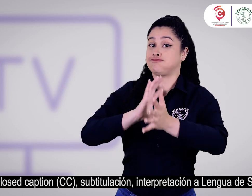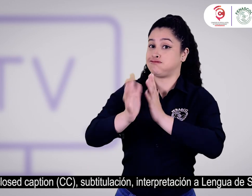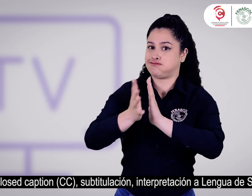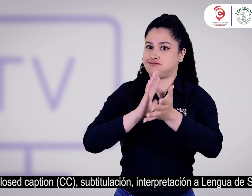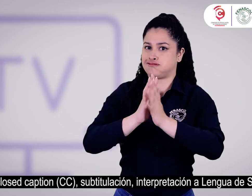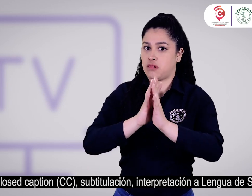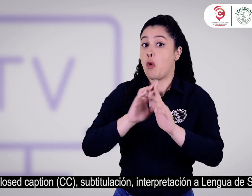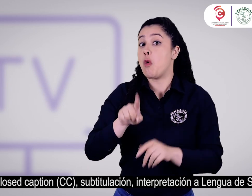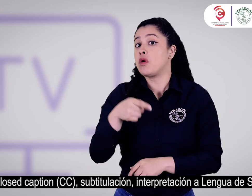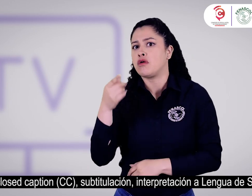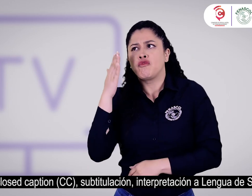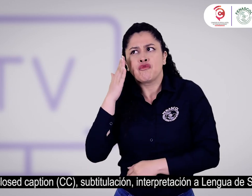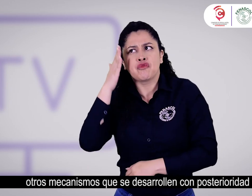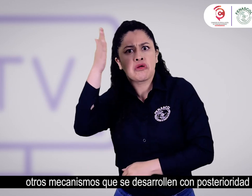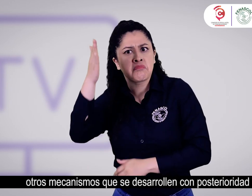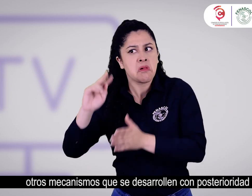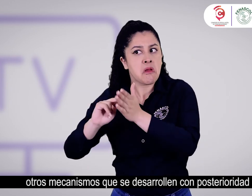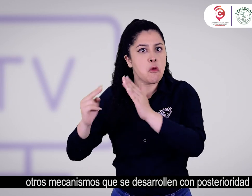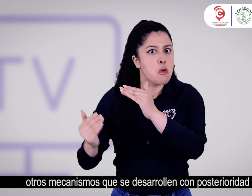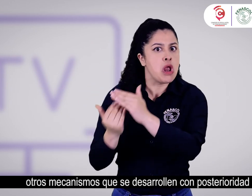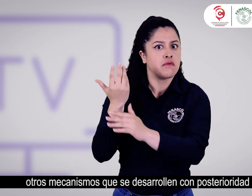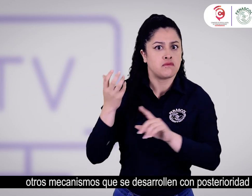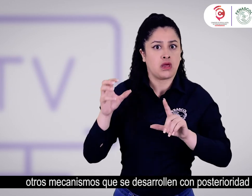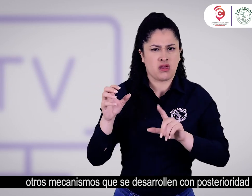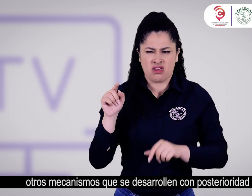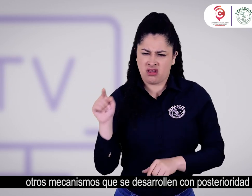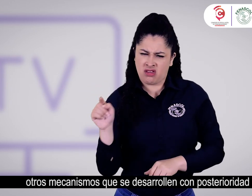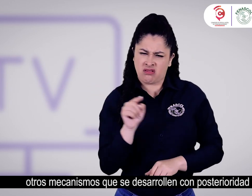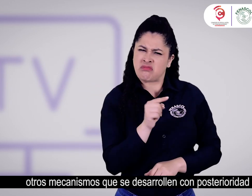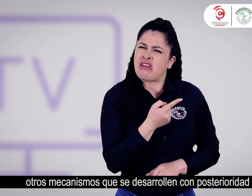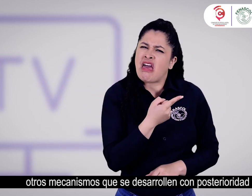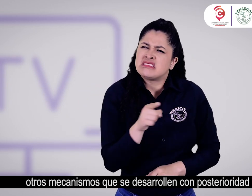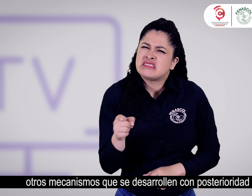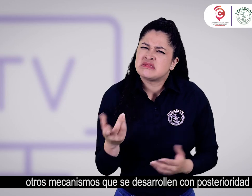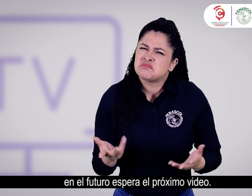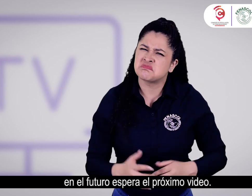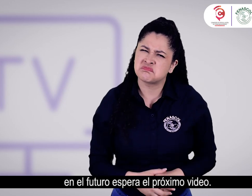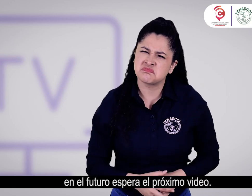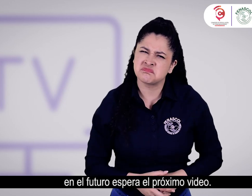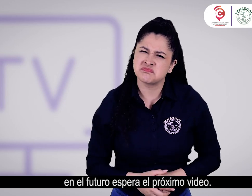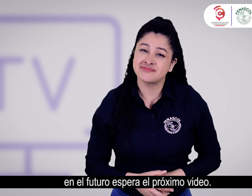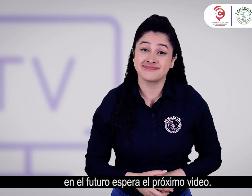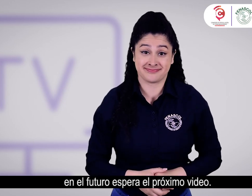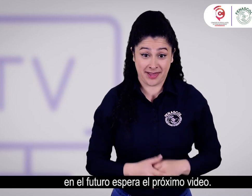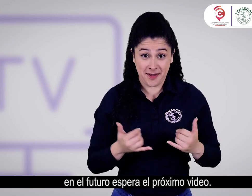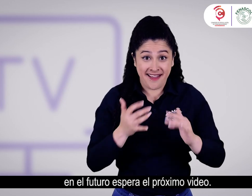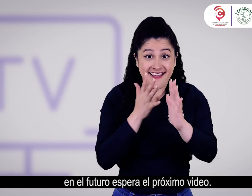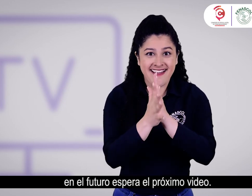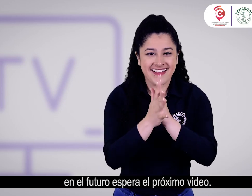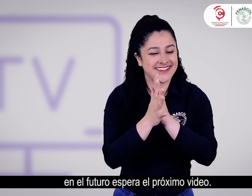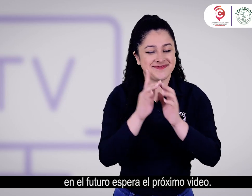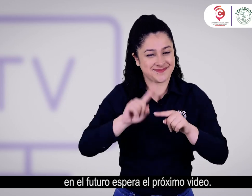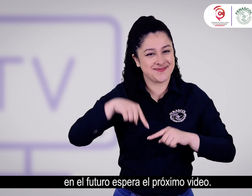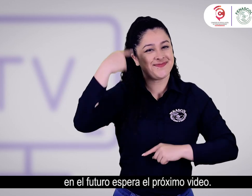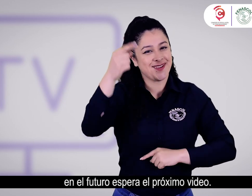interpretación en lengua de señas y otros mecanismos que se desarrollen con posterioridad en el futuro, espera el próximo video.